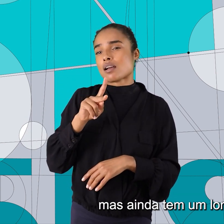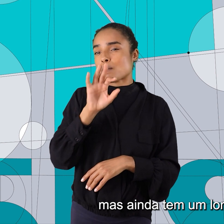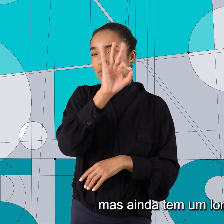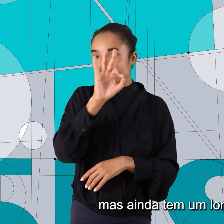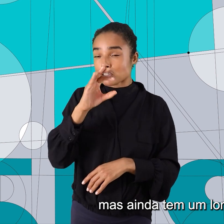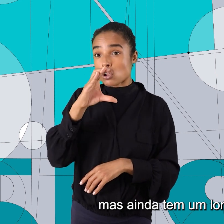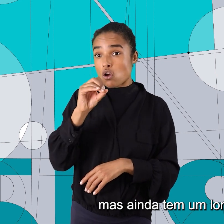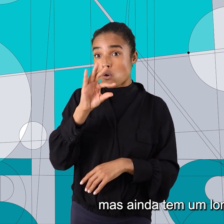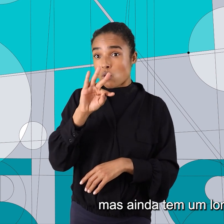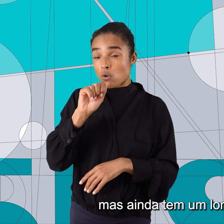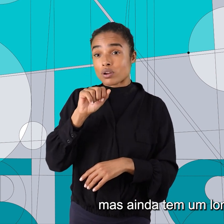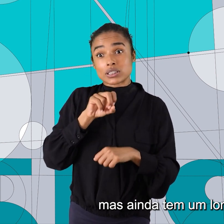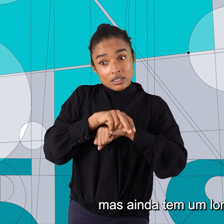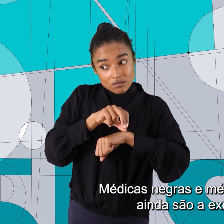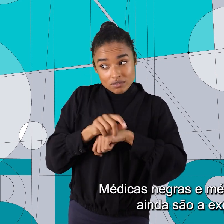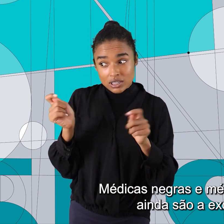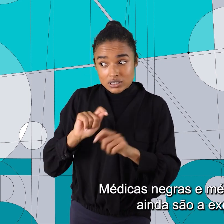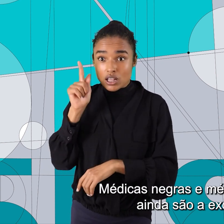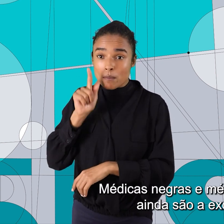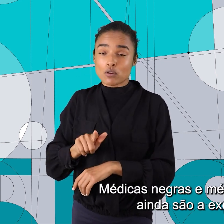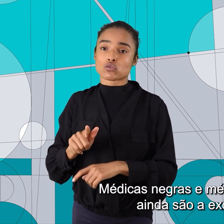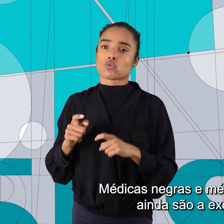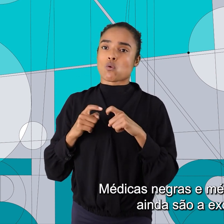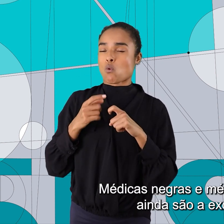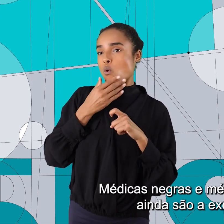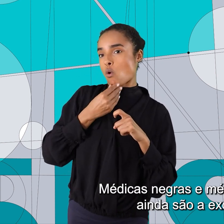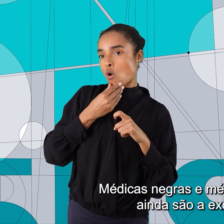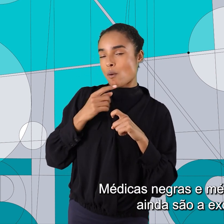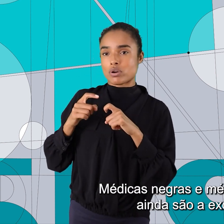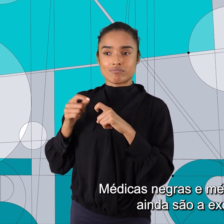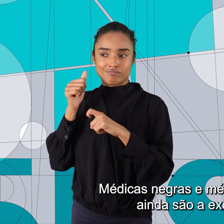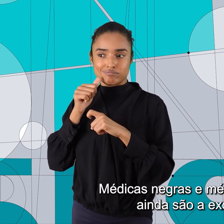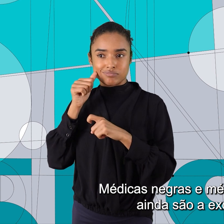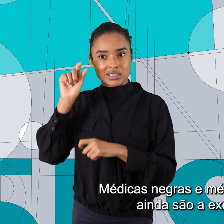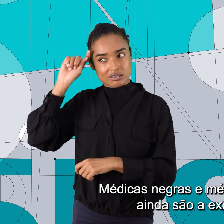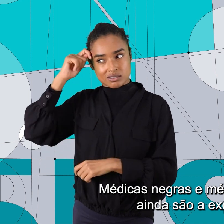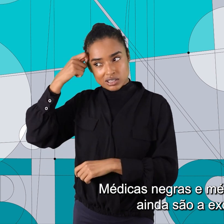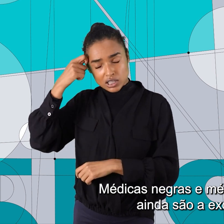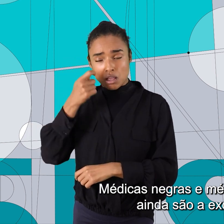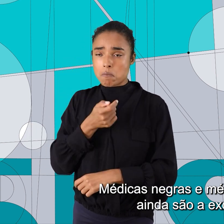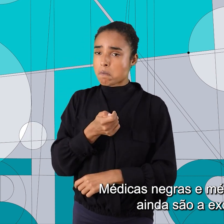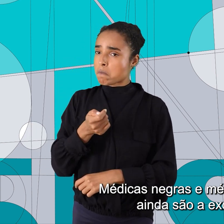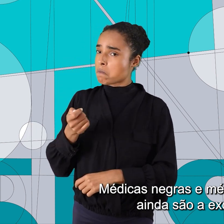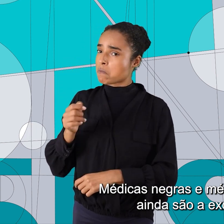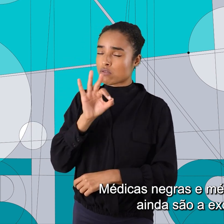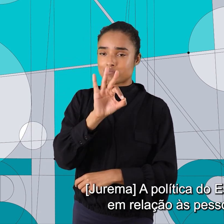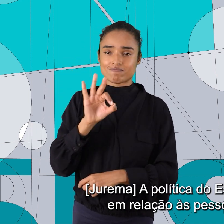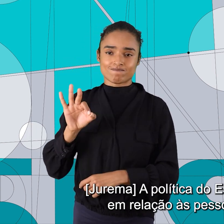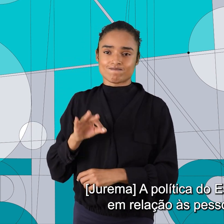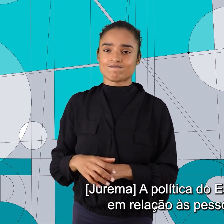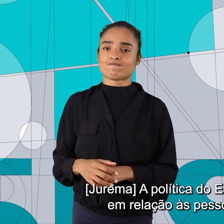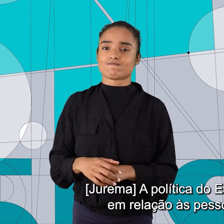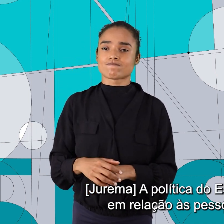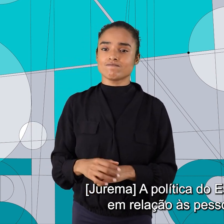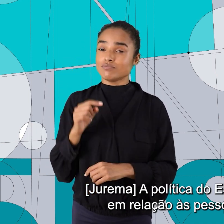tem um longo caminho. Médicas negras e médicos negros ainda são a exceção. A